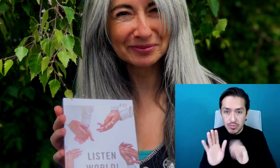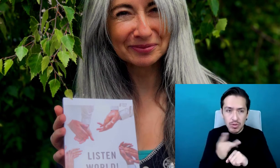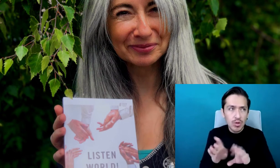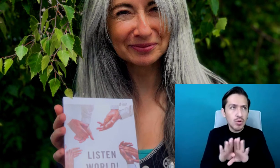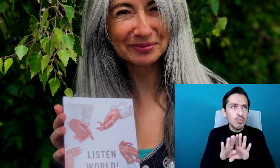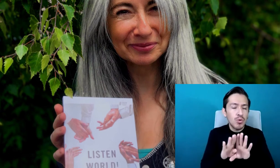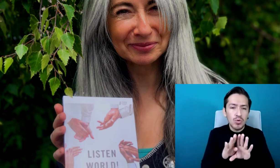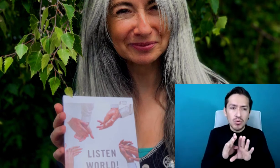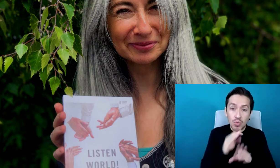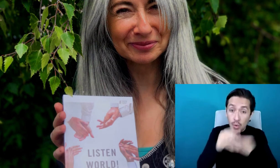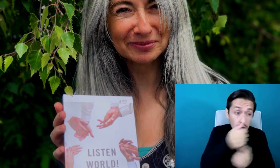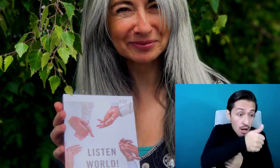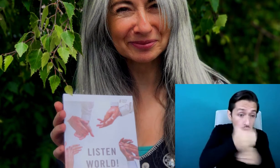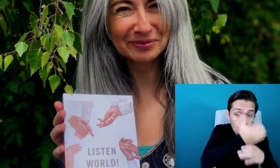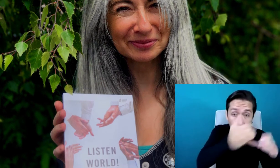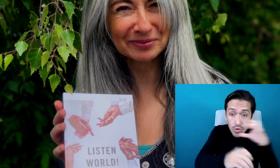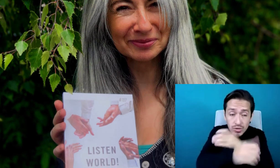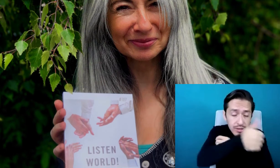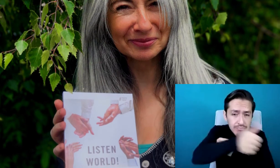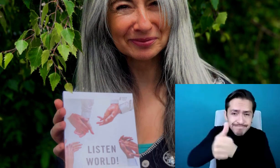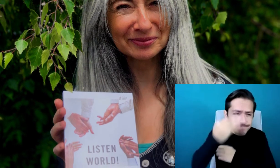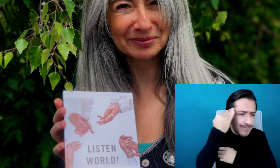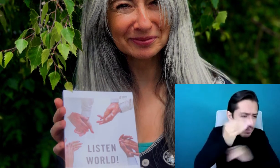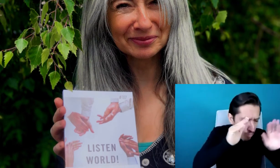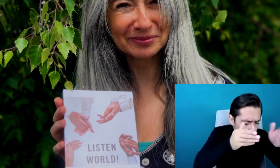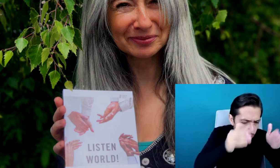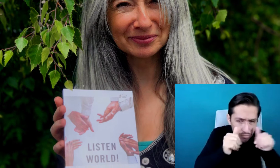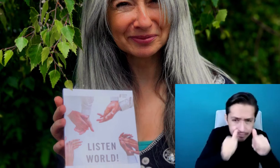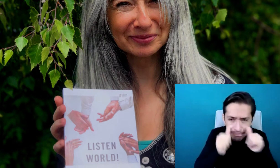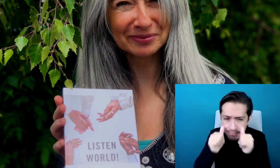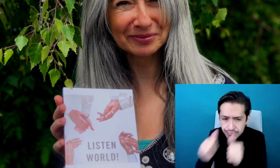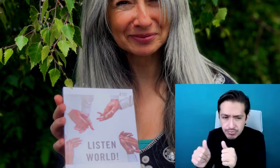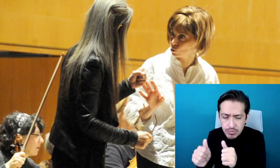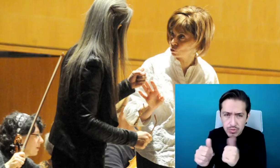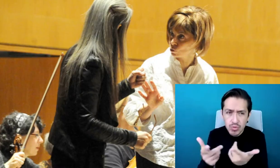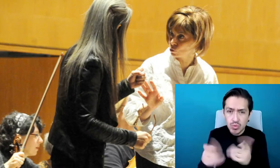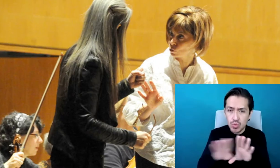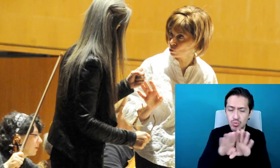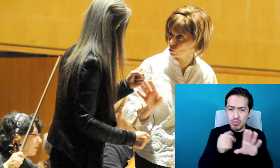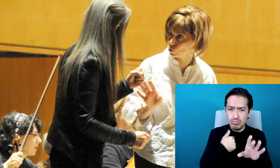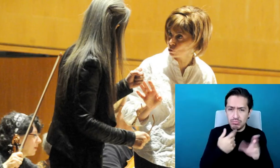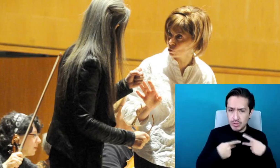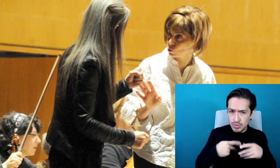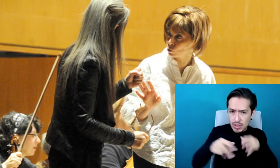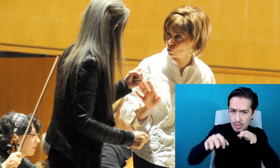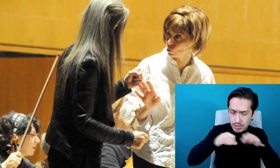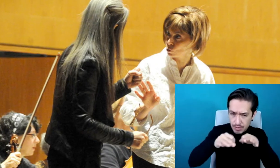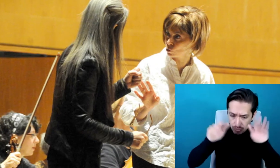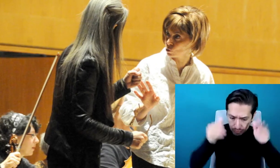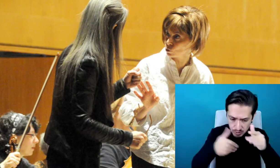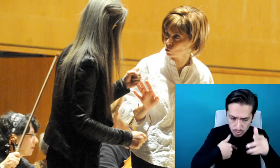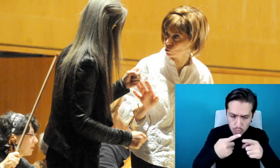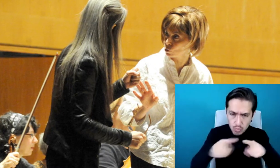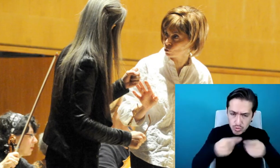Todo necesita tiempo. Para mí como persecución, como percusionista, tuve que practicar durante años y años y